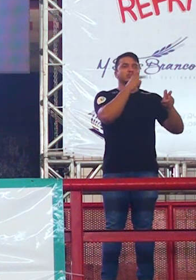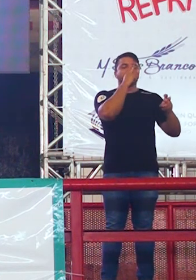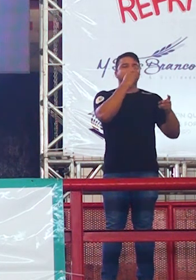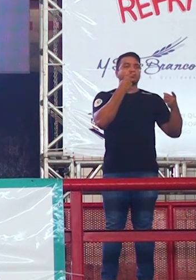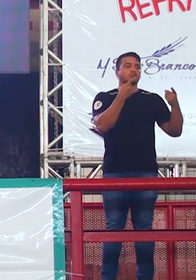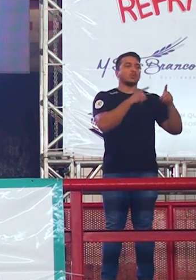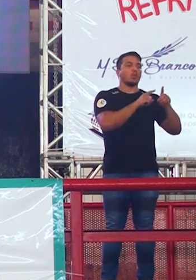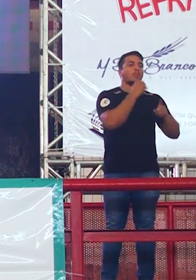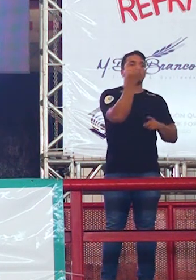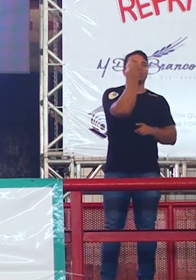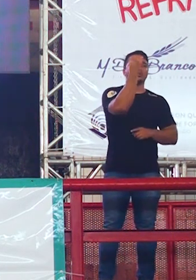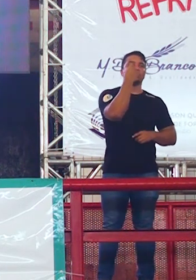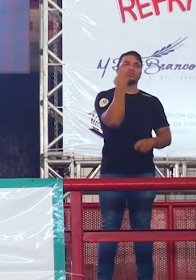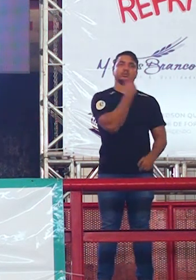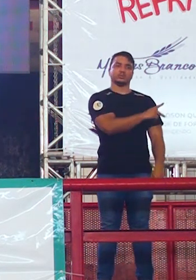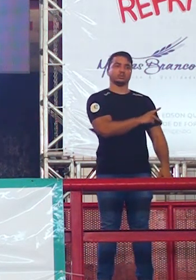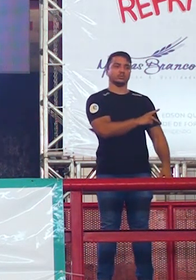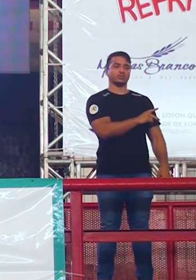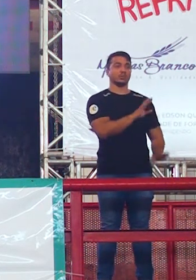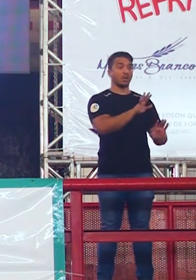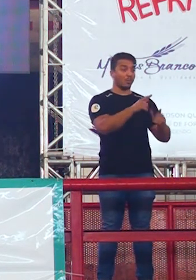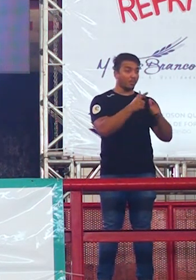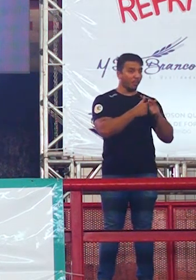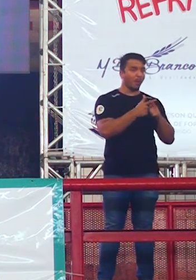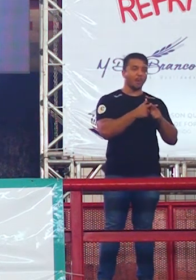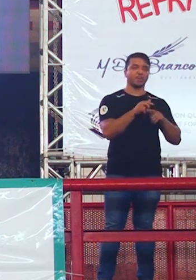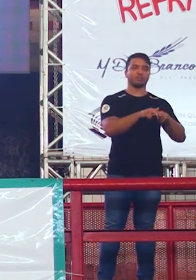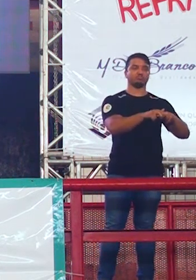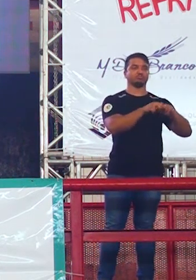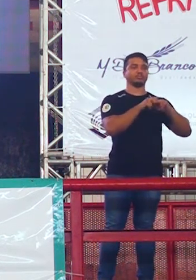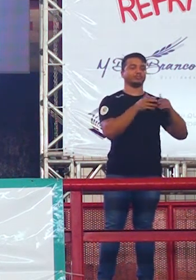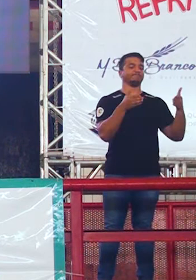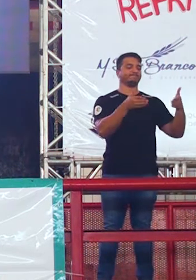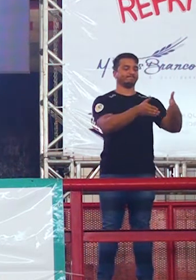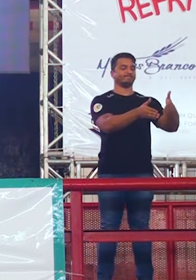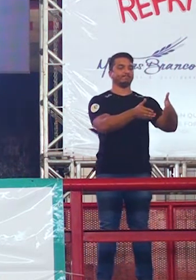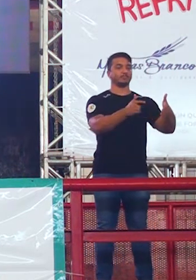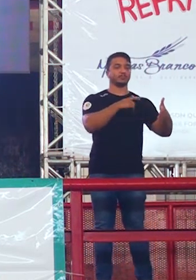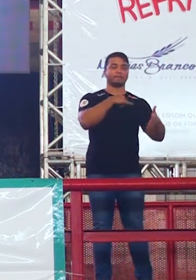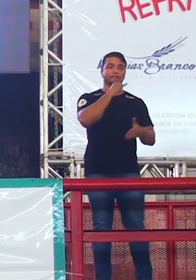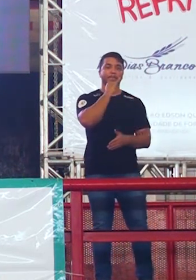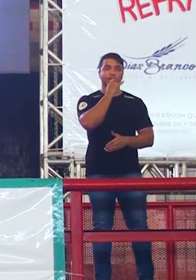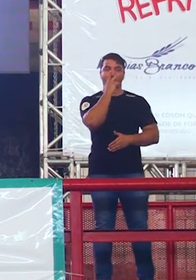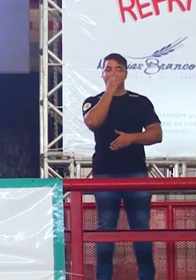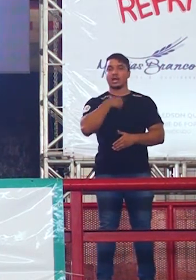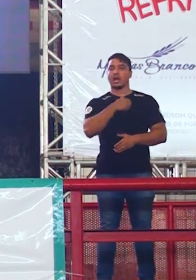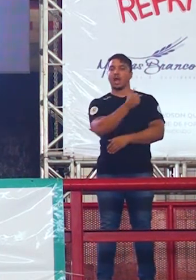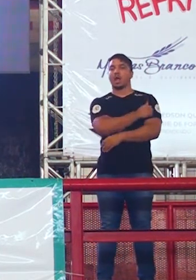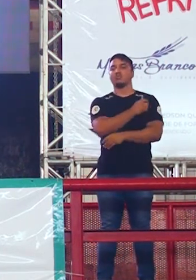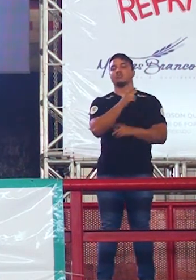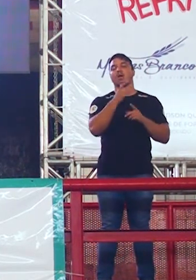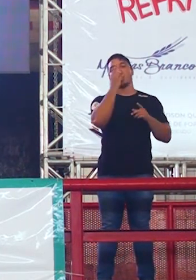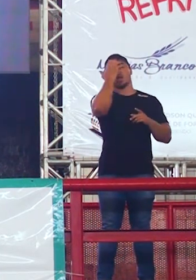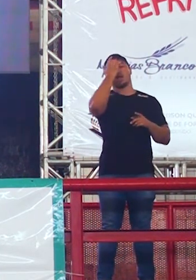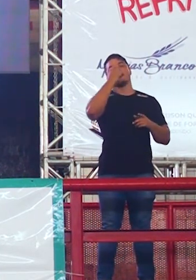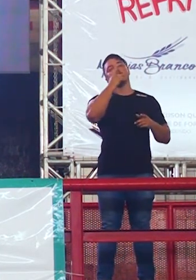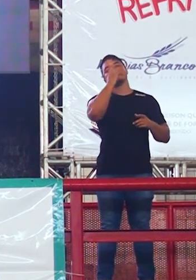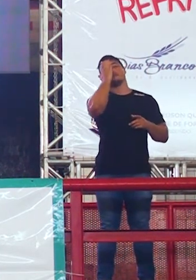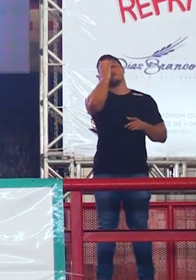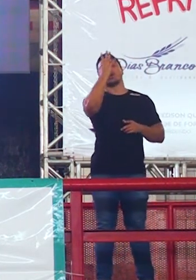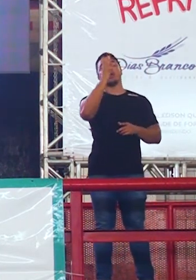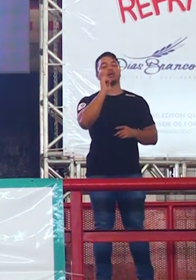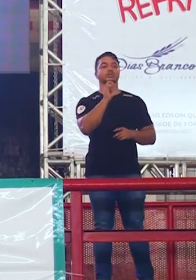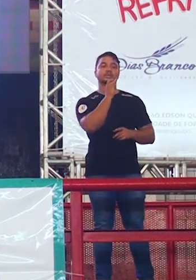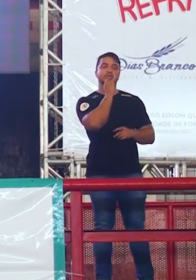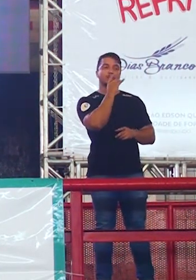falar da importância dela? Aí que está o problema. é mais fácil para o aluno criticar do que